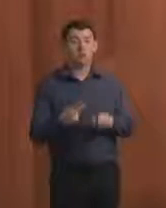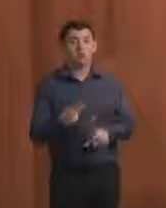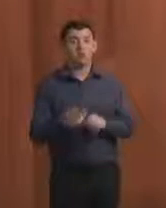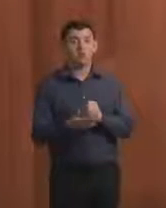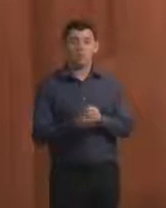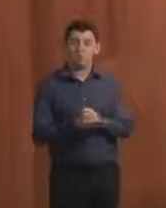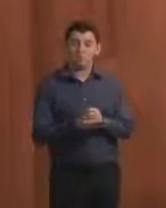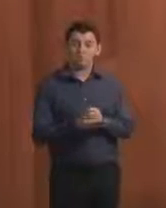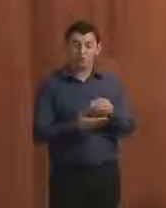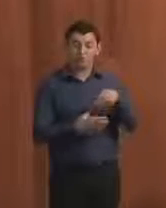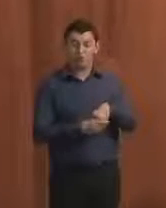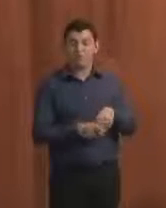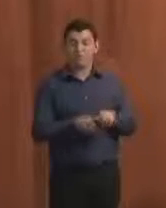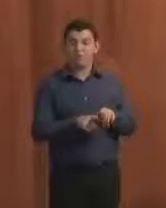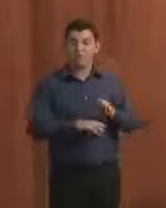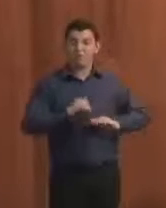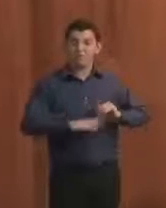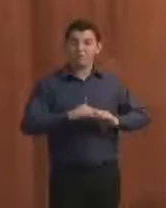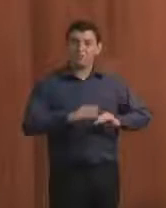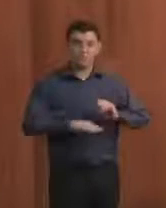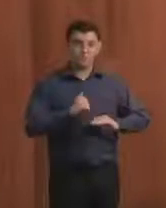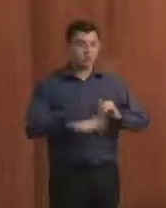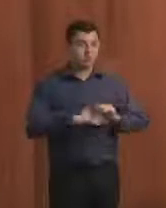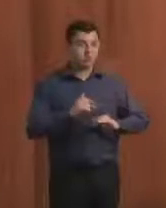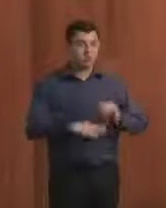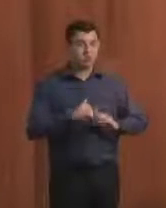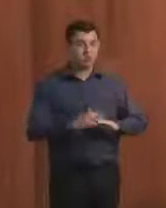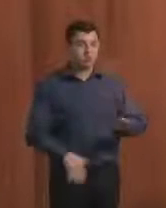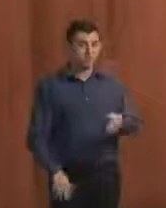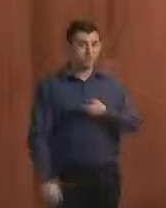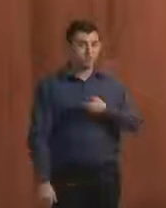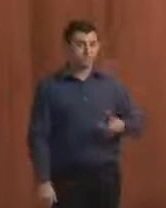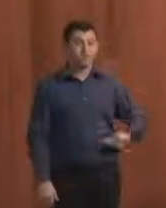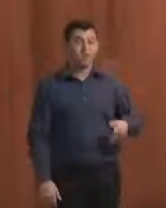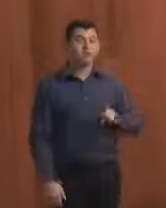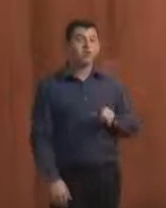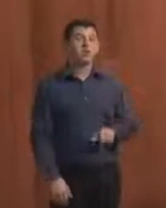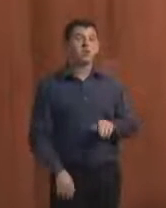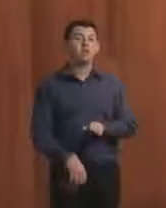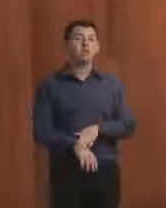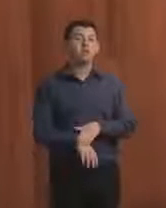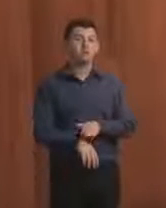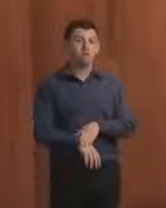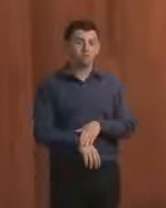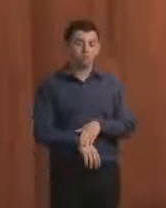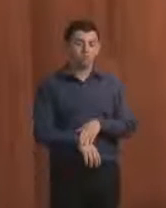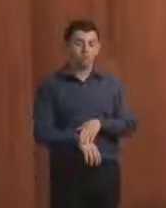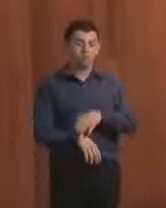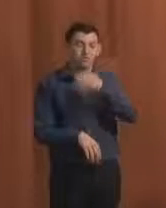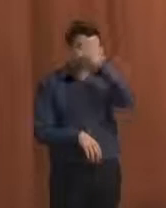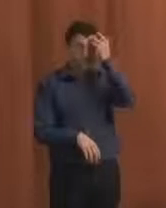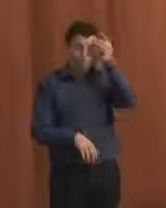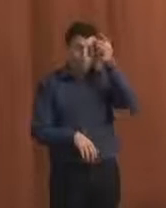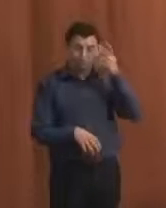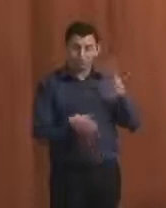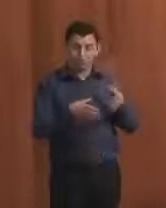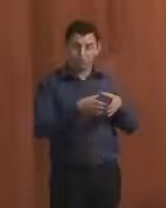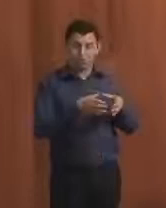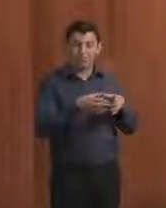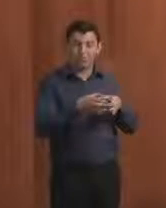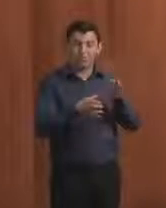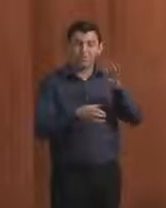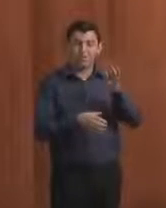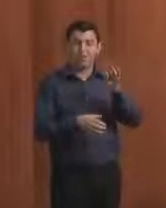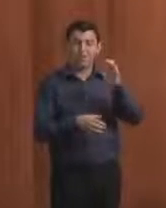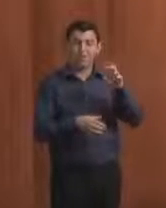profissionalização da máquina pública. E aí foi quando o membro do Tribunal de Contas comentou sobre os